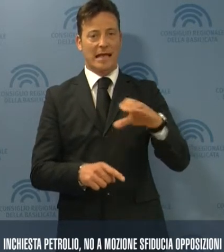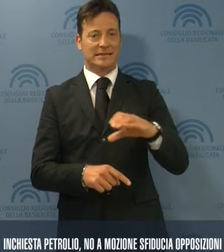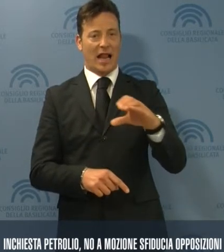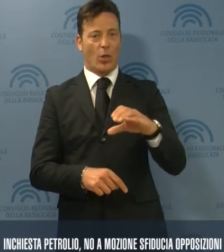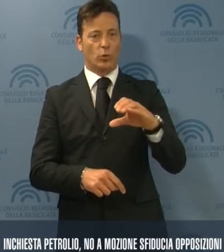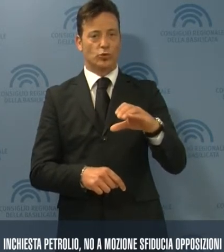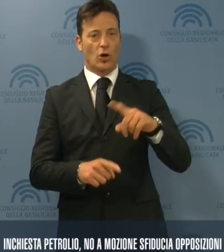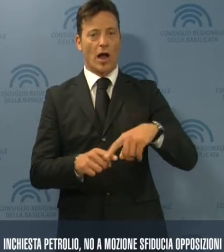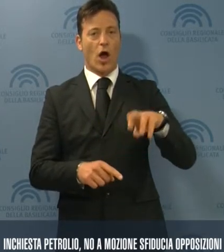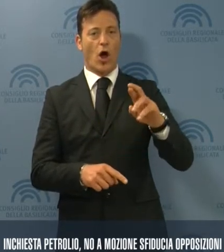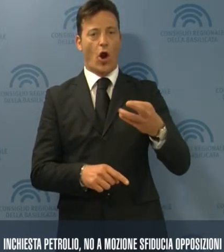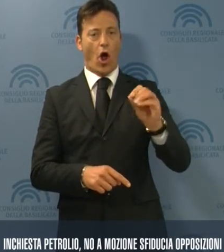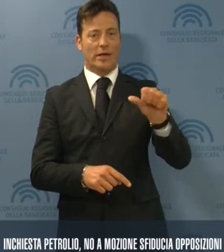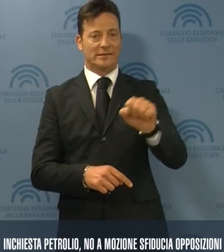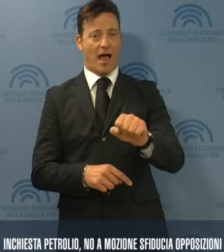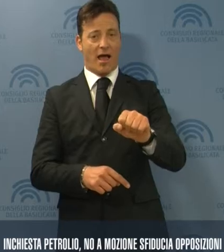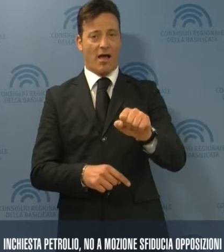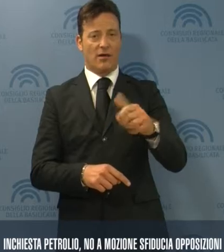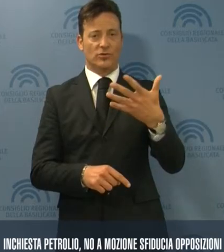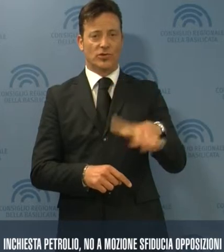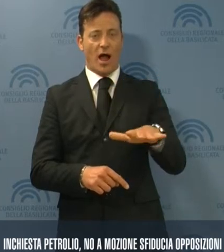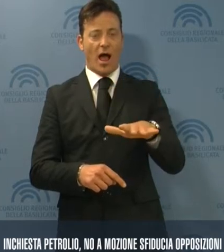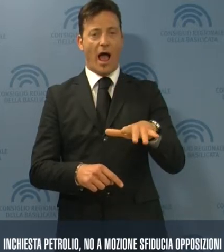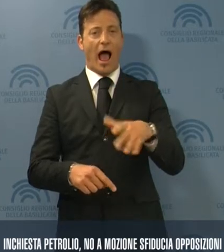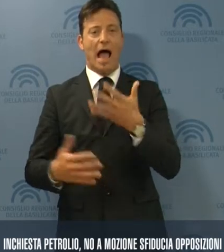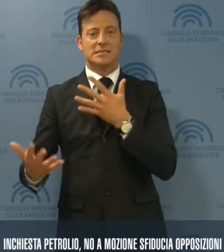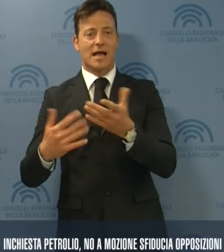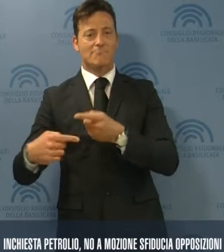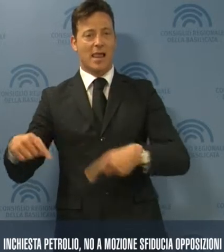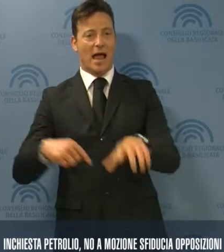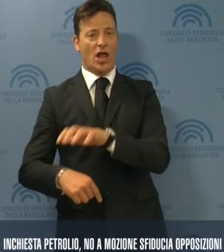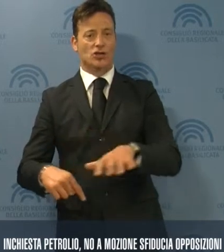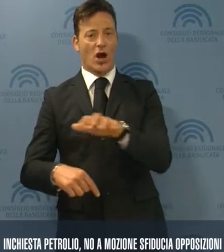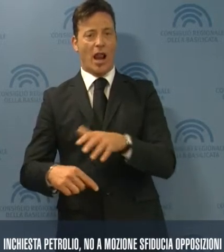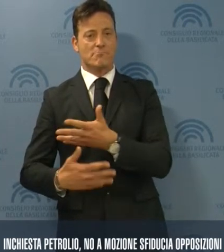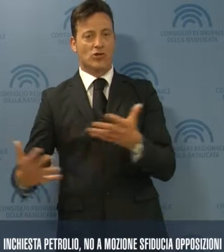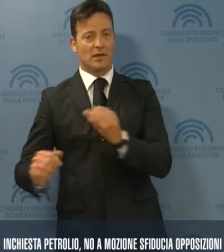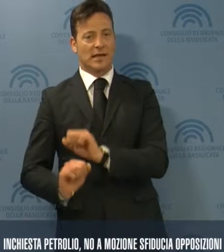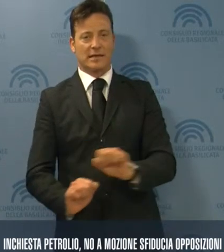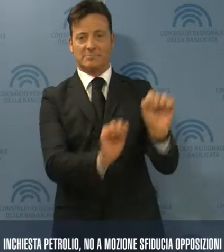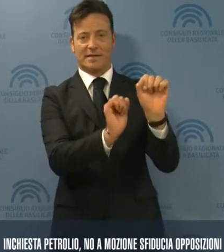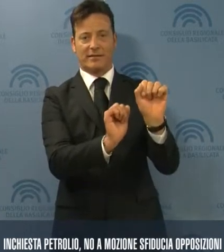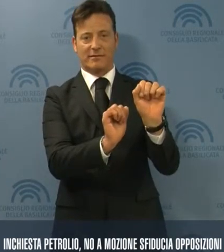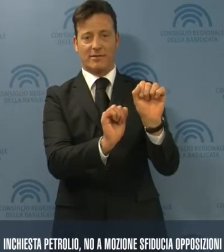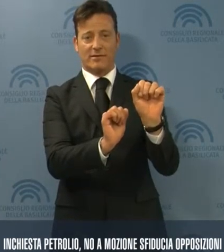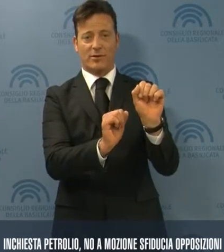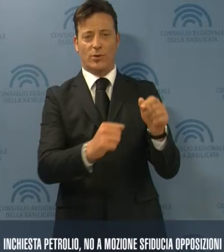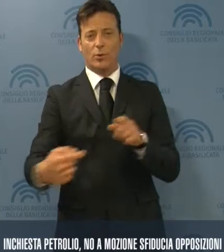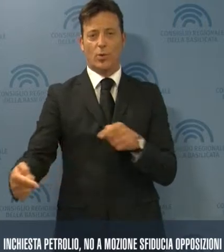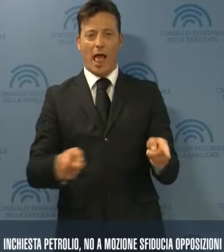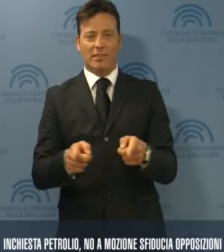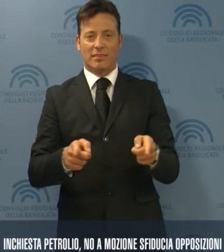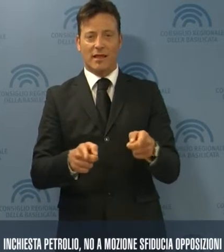Castelluccio e Rosa, è stata respinta dall'Assemblea regionale a maggioranza. Durante il